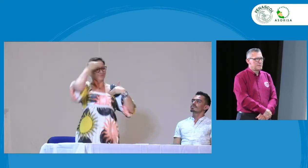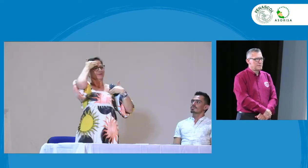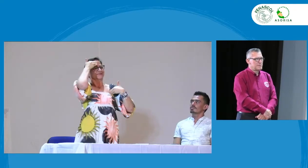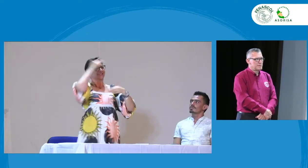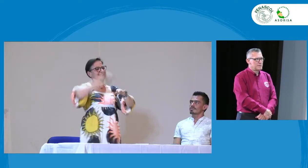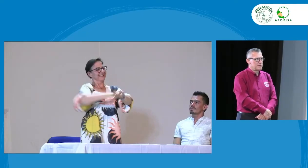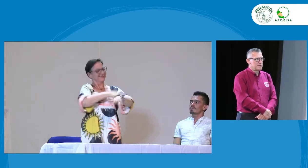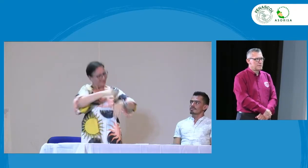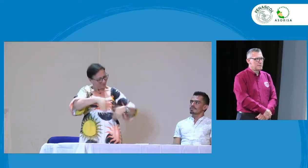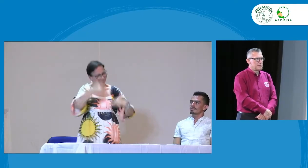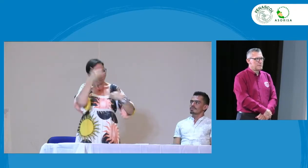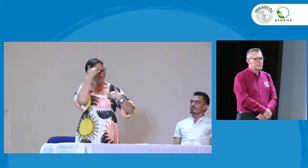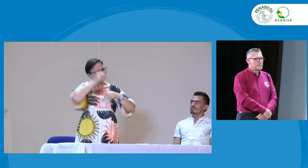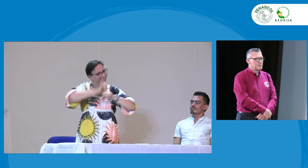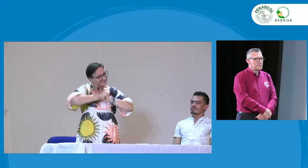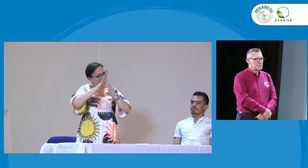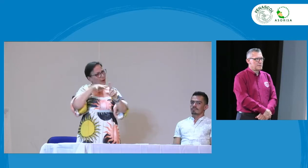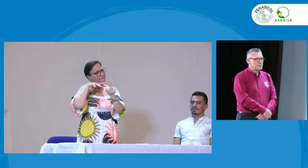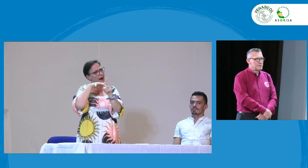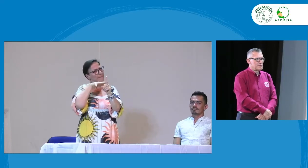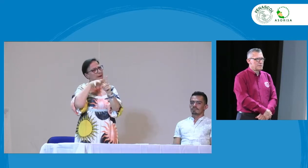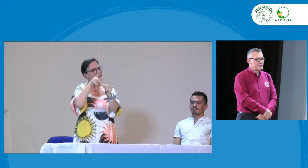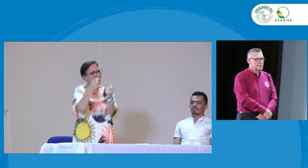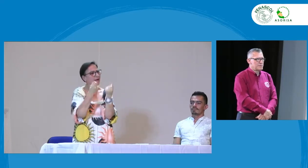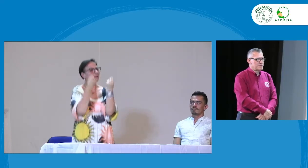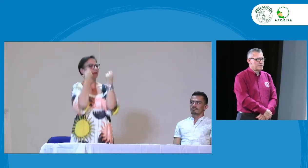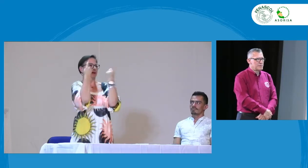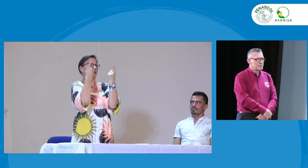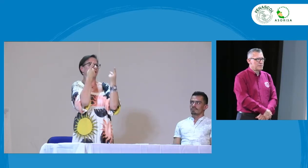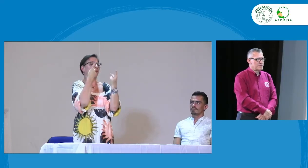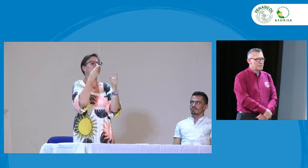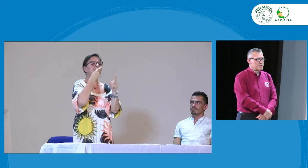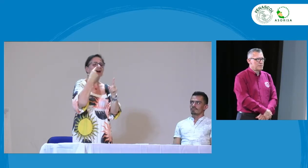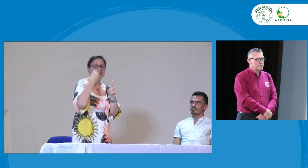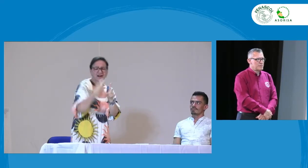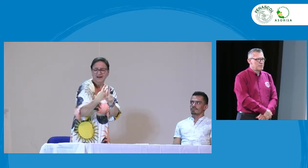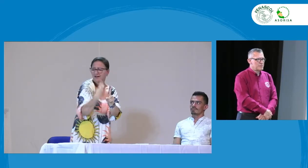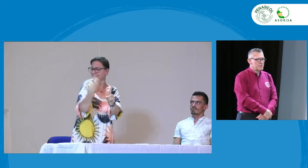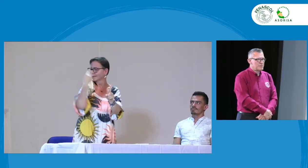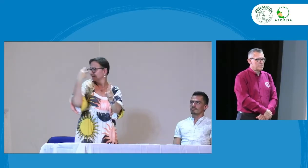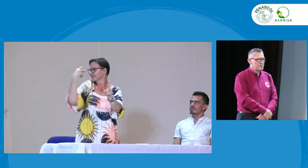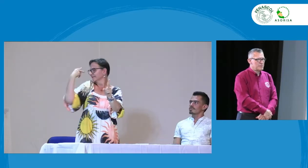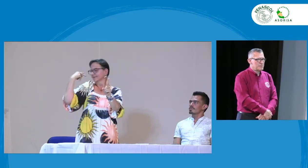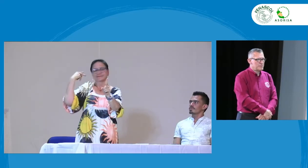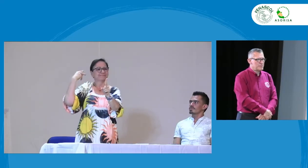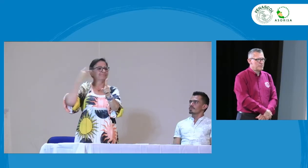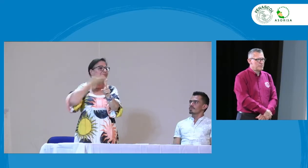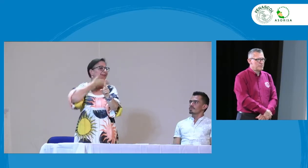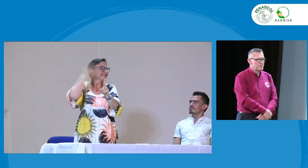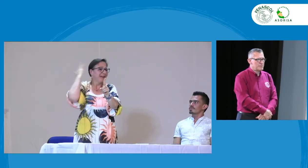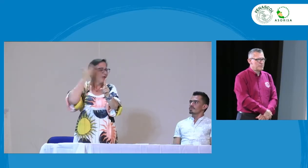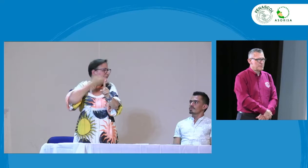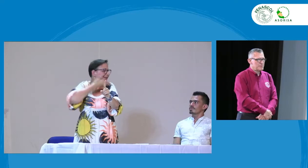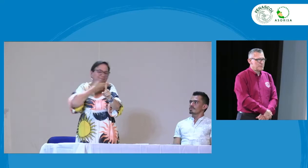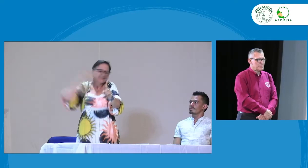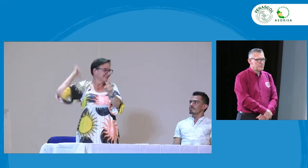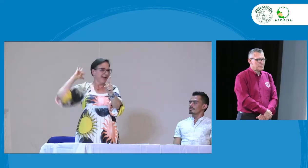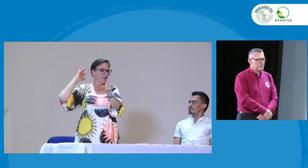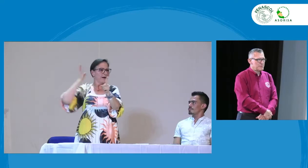más que una sensibilización hablemos de tomas de conciencia y que a través de la incidencia podamos lograr eso y tengamos